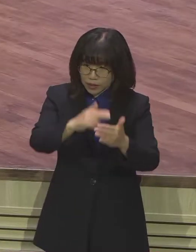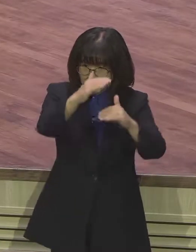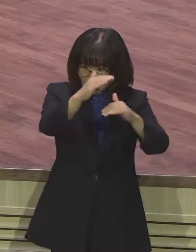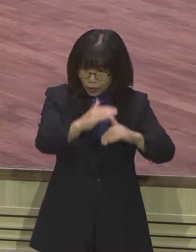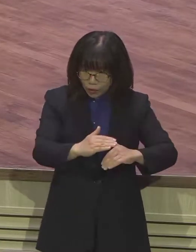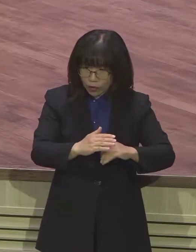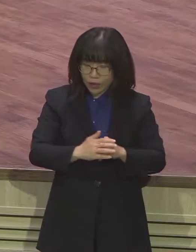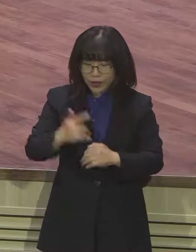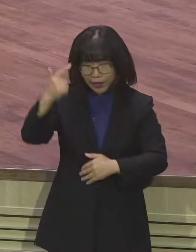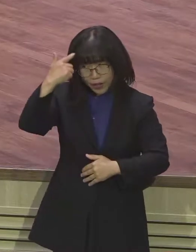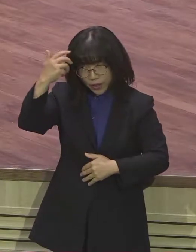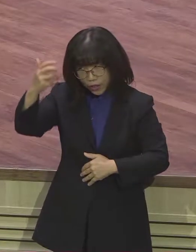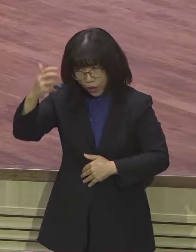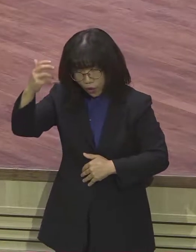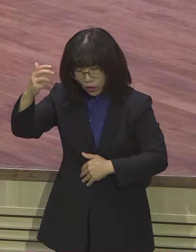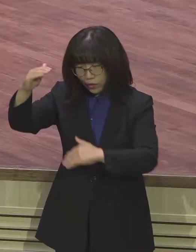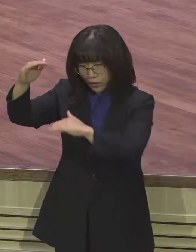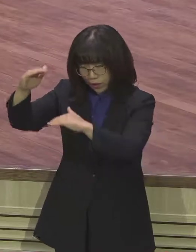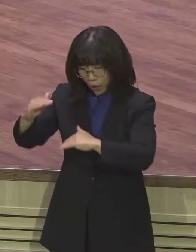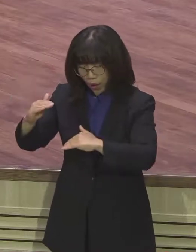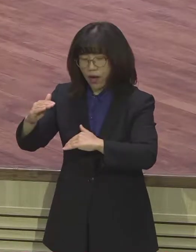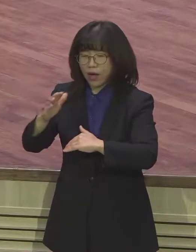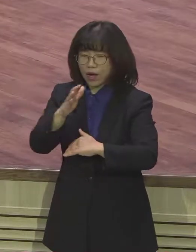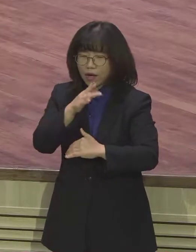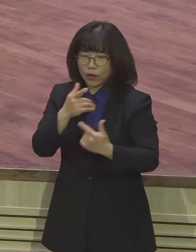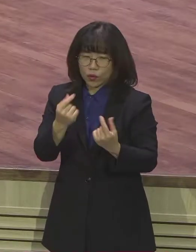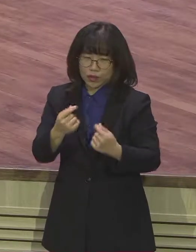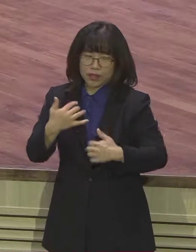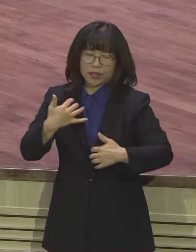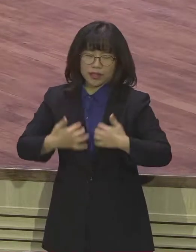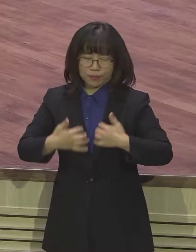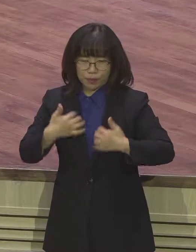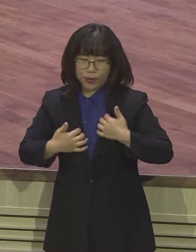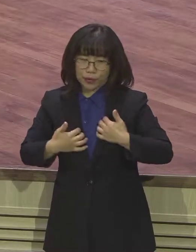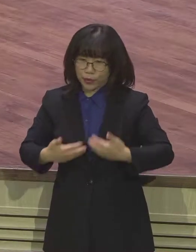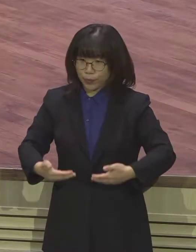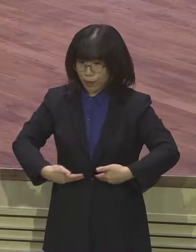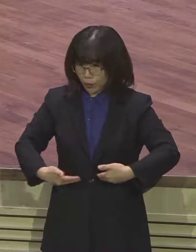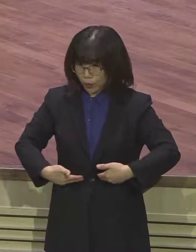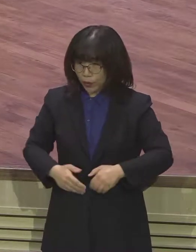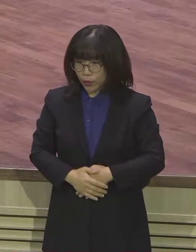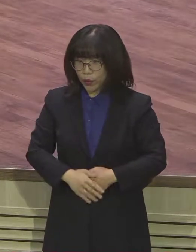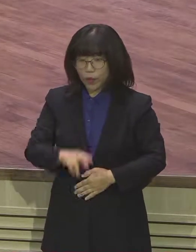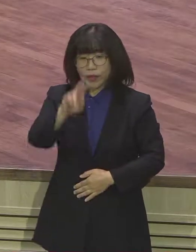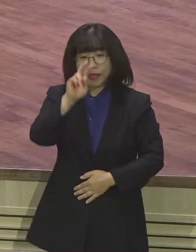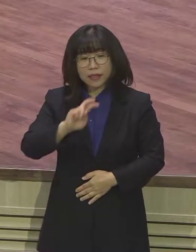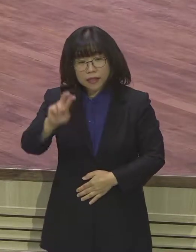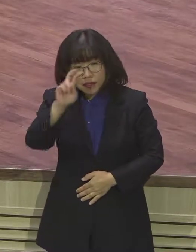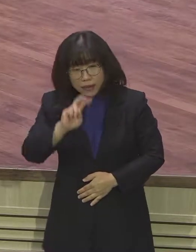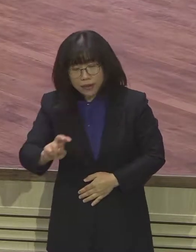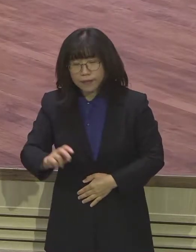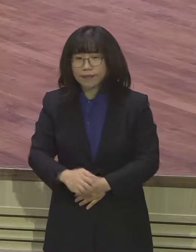너무 비슷하다라는 생각을 했습니다. 단순히 우리는 노래한 것으로 찬양하는 것이 아니라